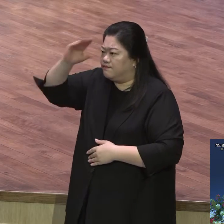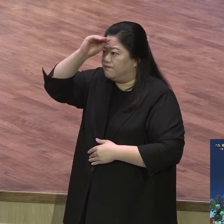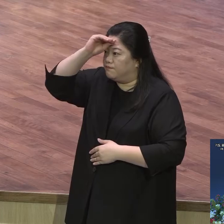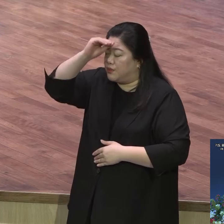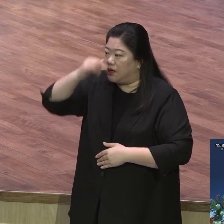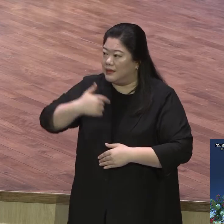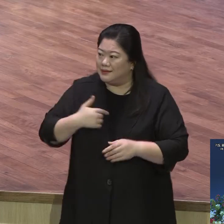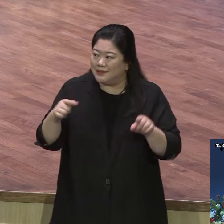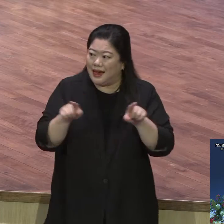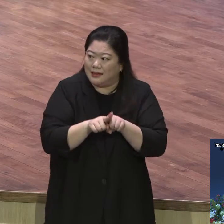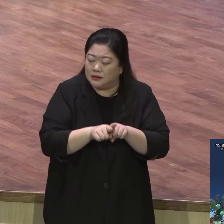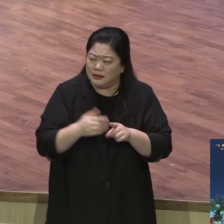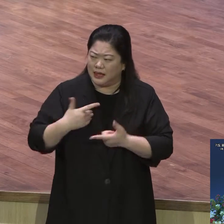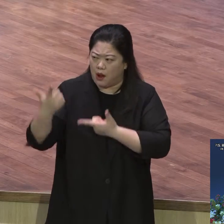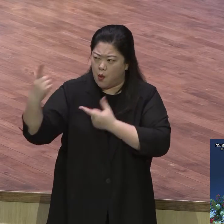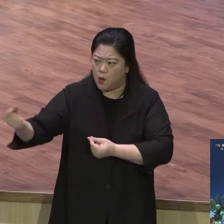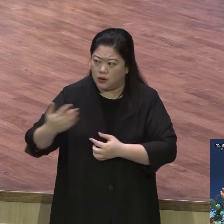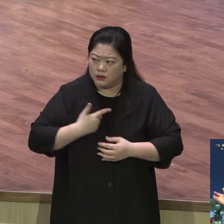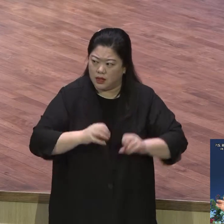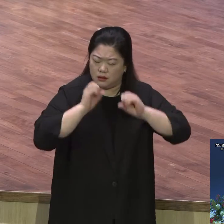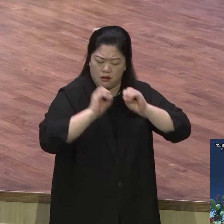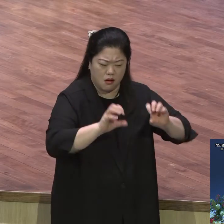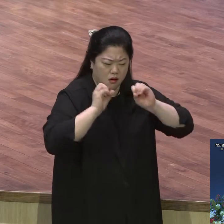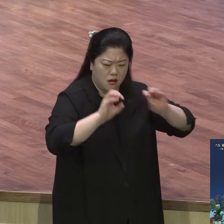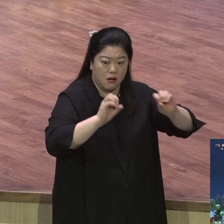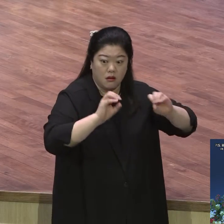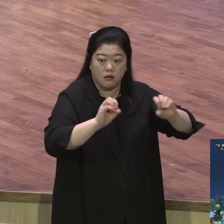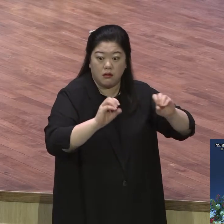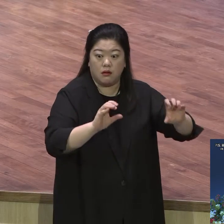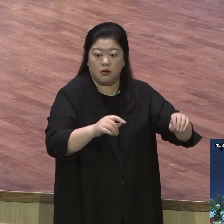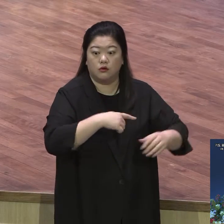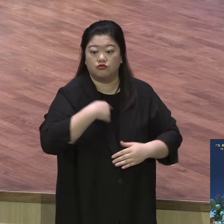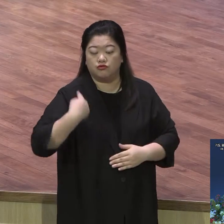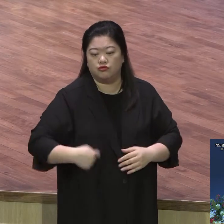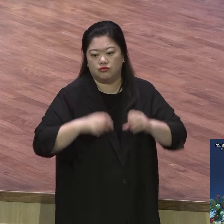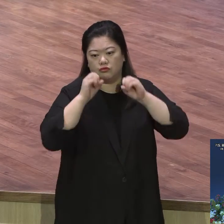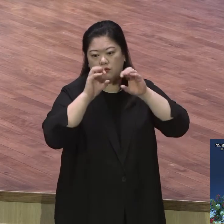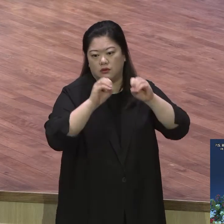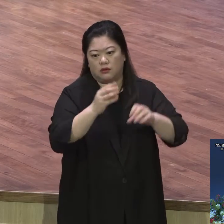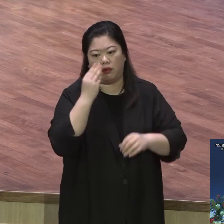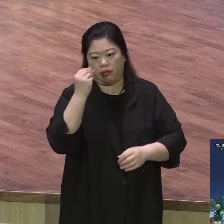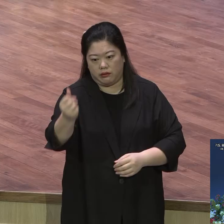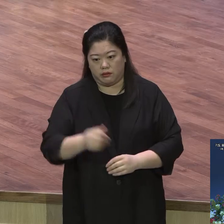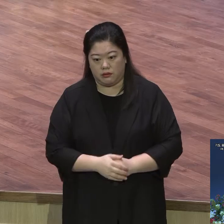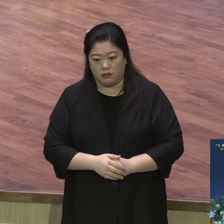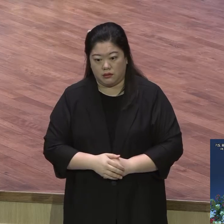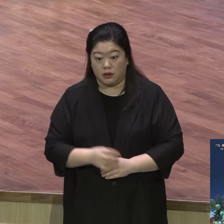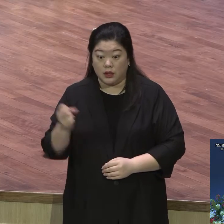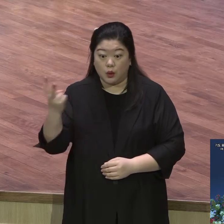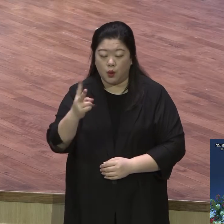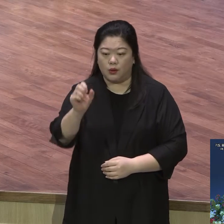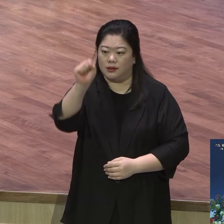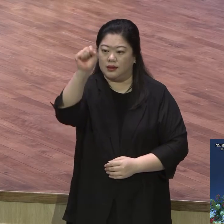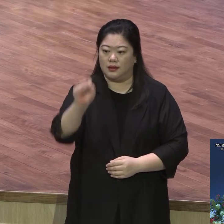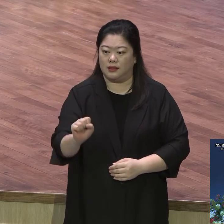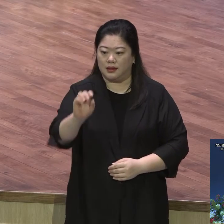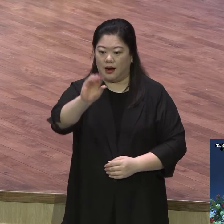계속 그렇게 개척해 나갔습니다. 남아프리카 부흥운동의 주위에 어떤 앤드루 머레인